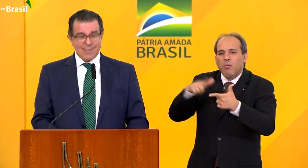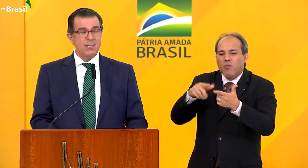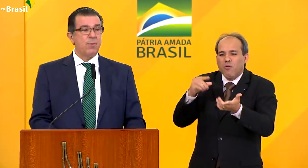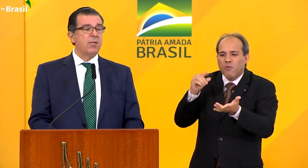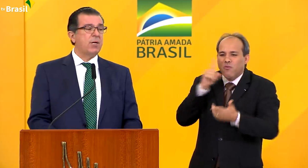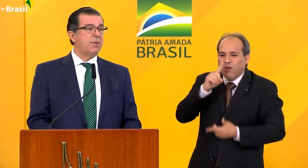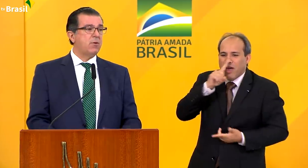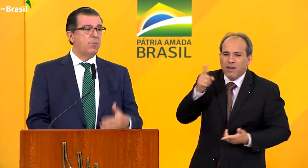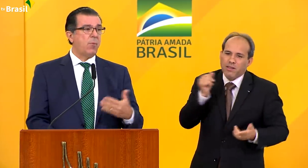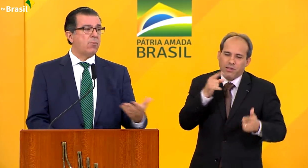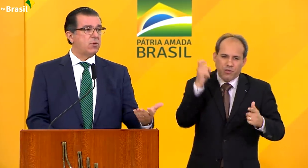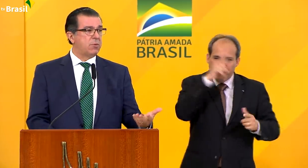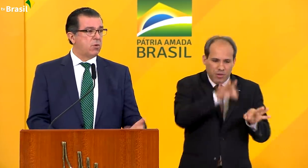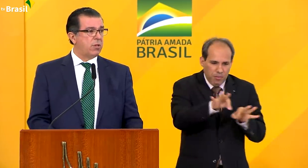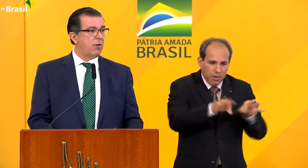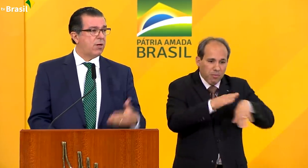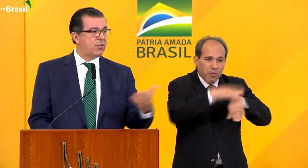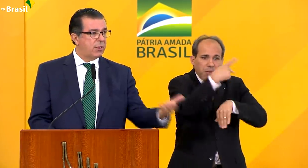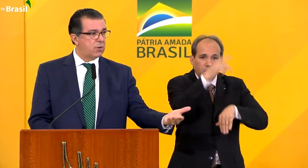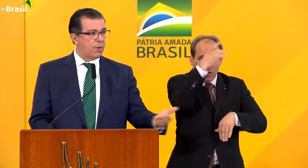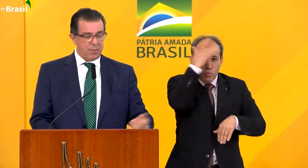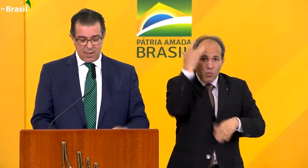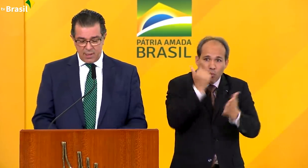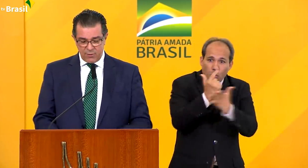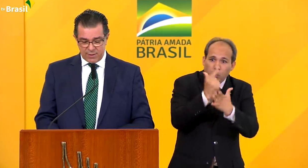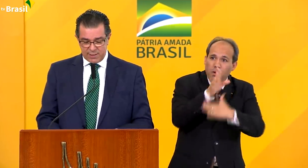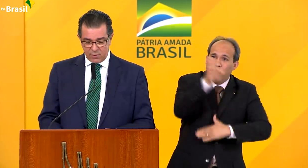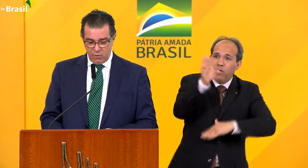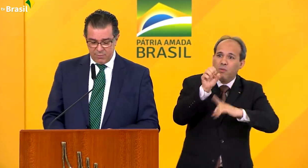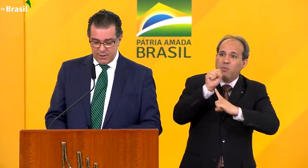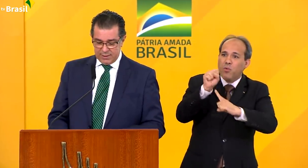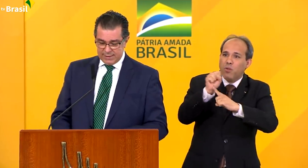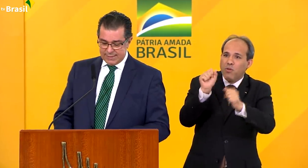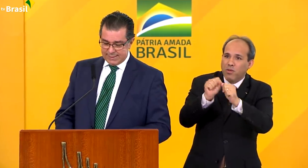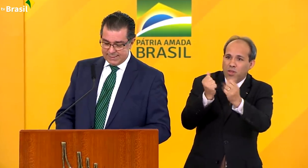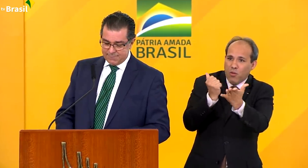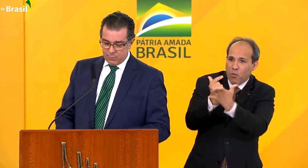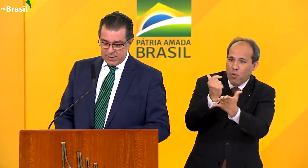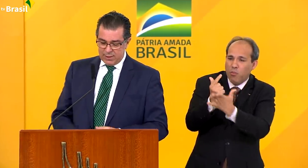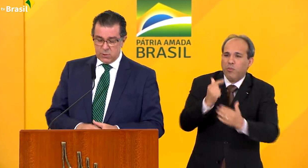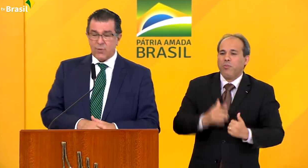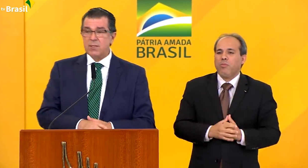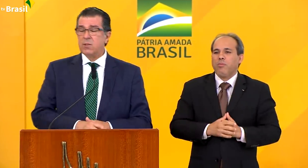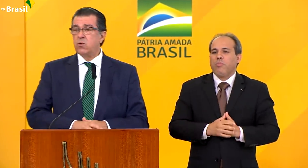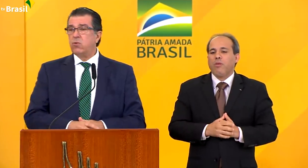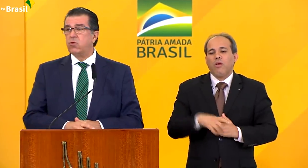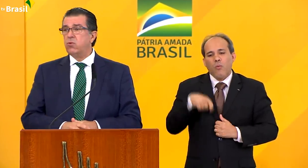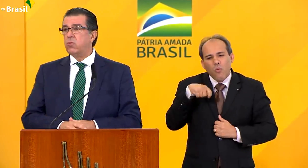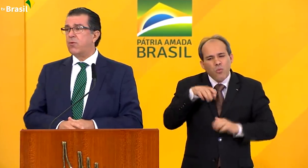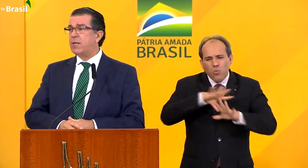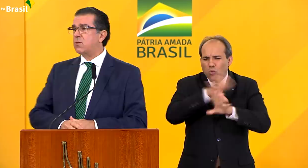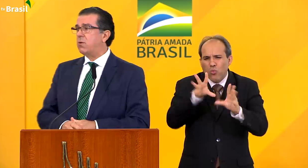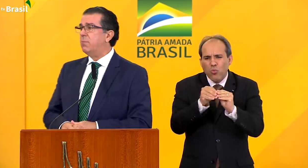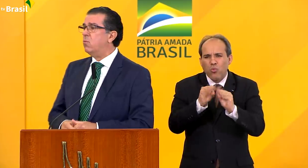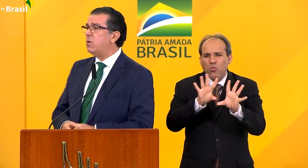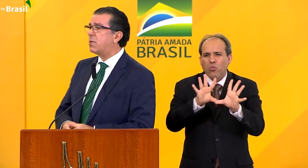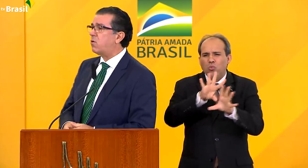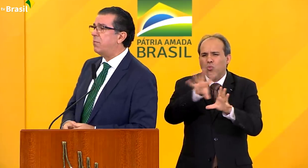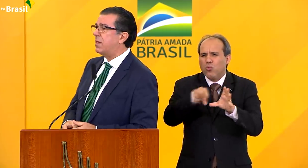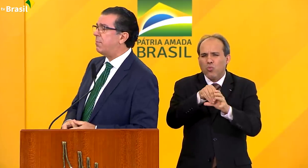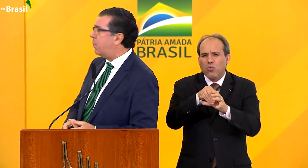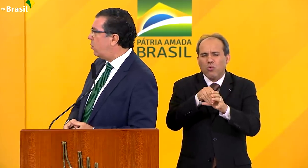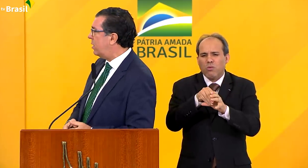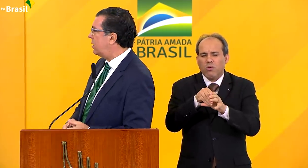dificuldades de planejamento do próprio consumidor na hora de ir ao supermercado e fazer a compra. Isso tudo junto faz com que